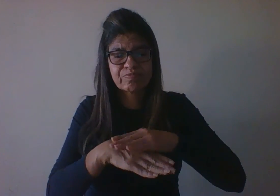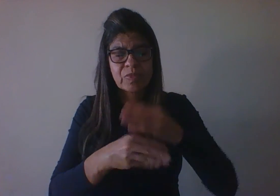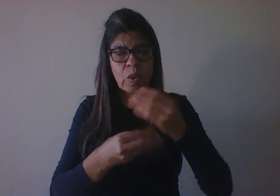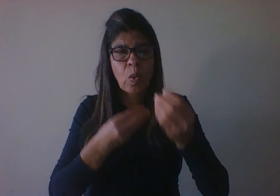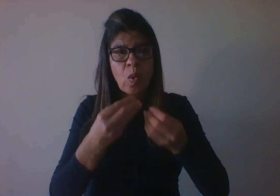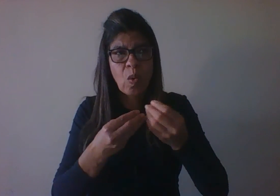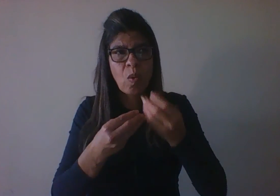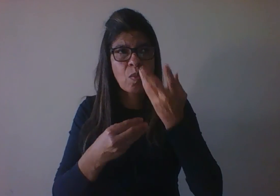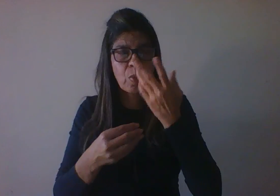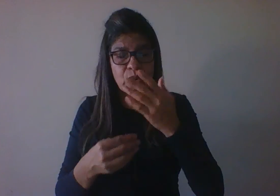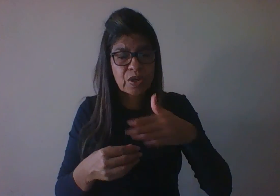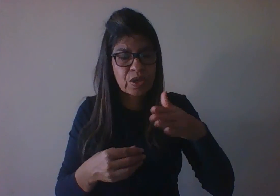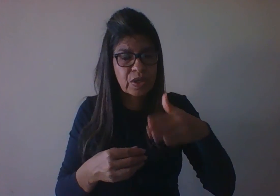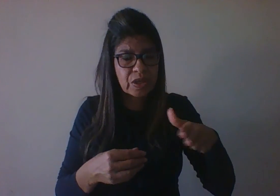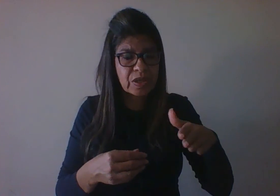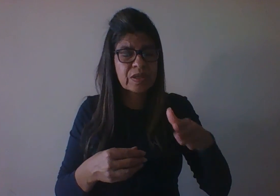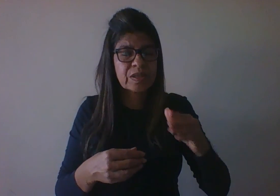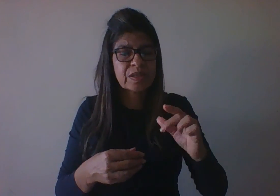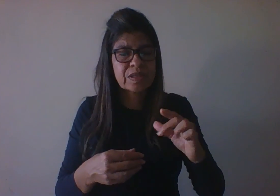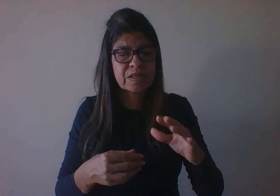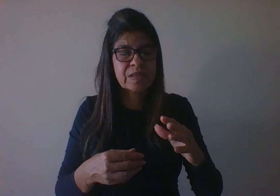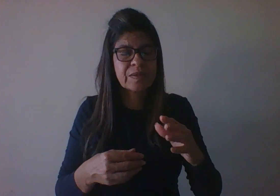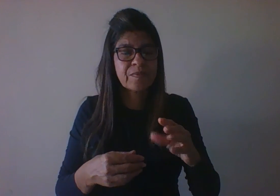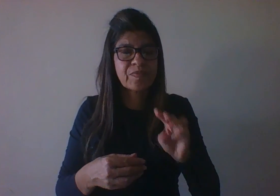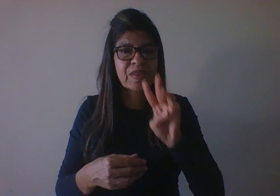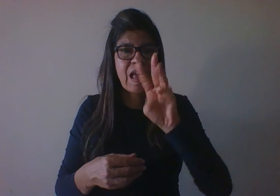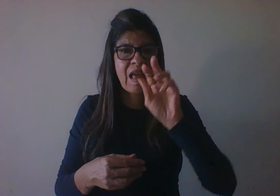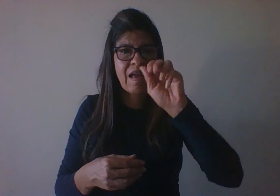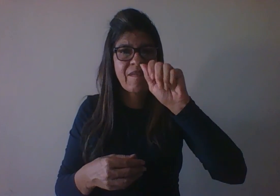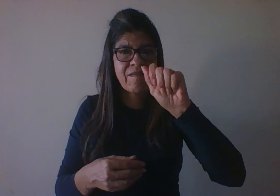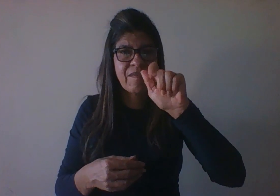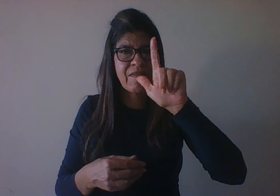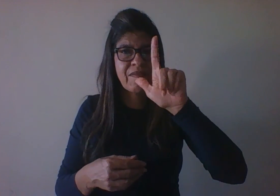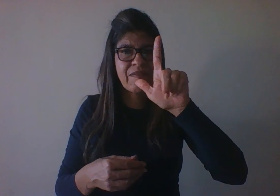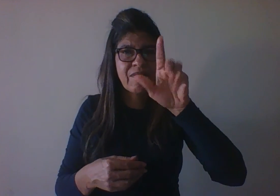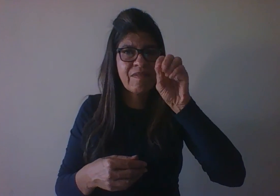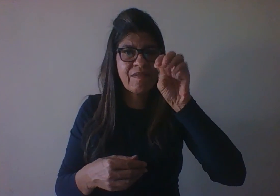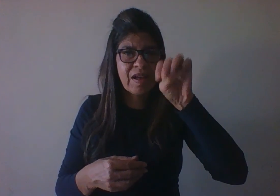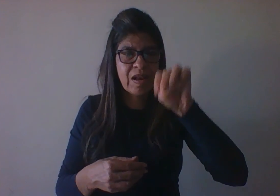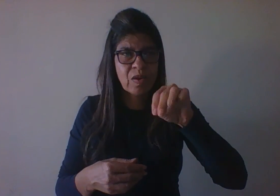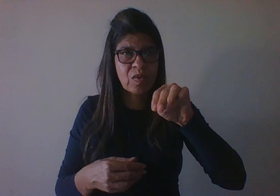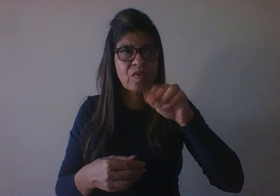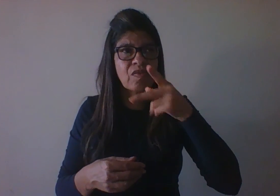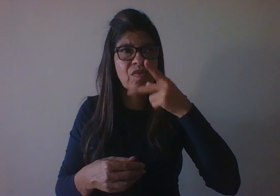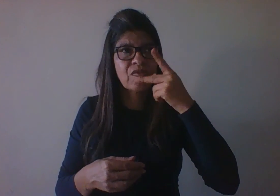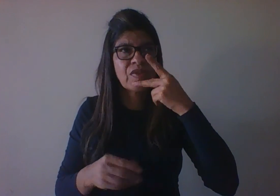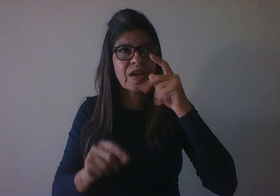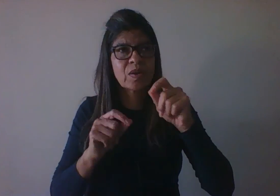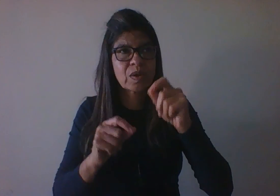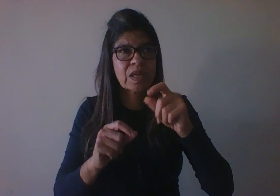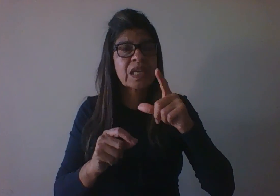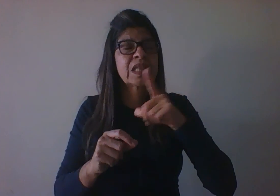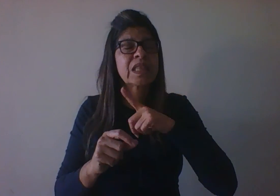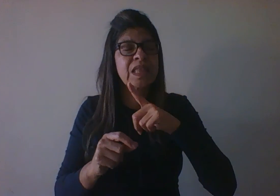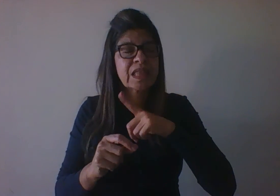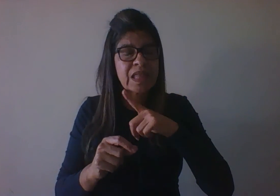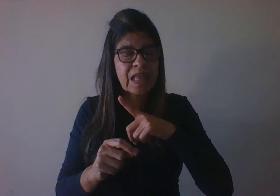papel fundamental. Então, para Vallon, há um aspecto do desenvolvimento que depende da